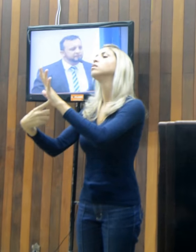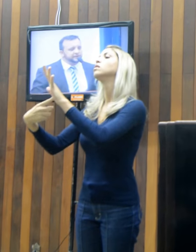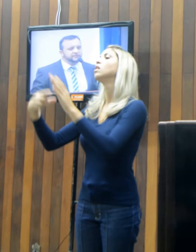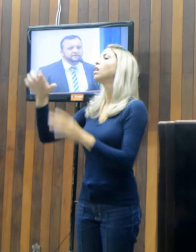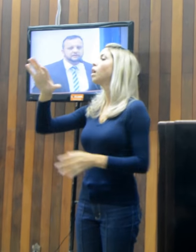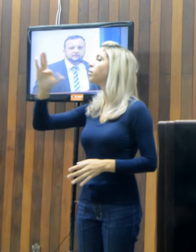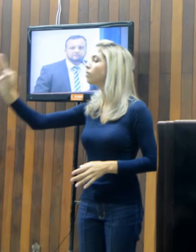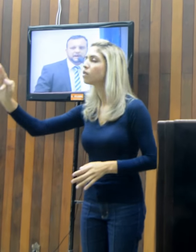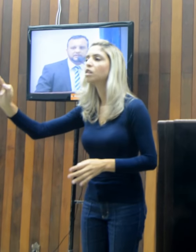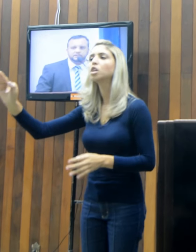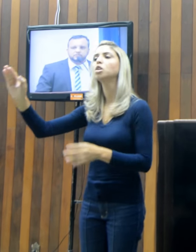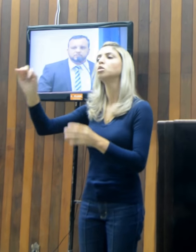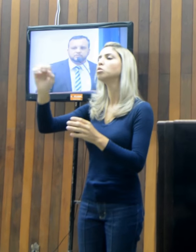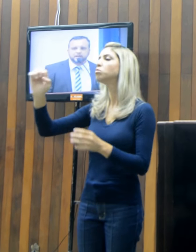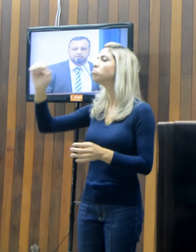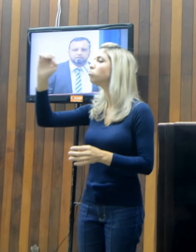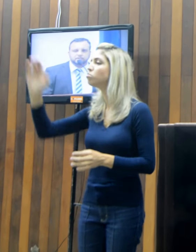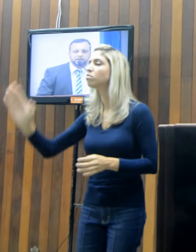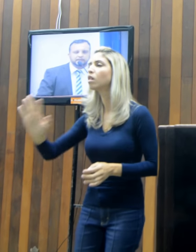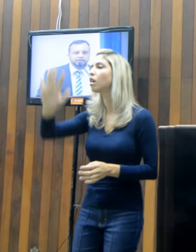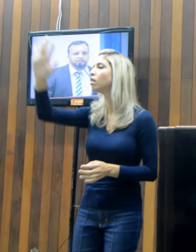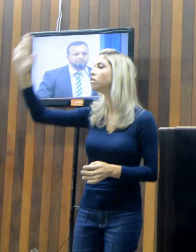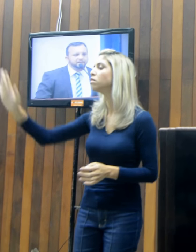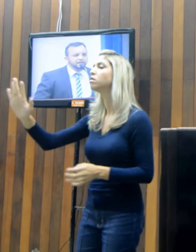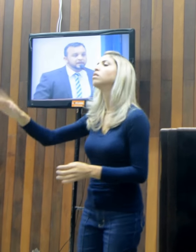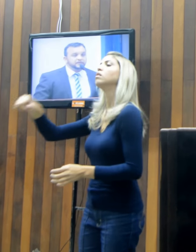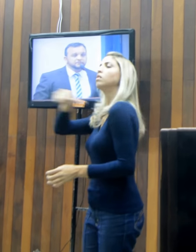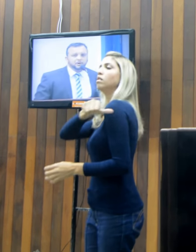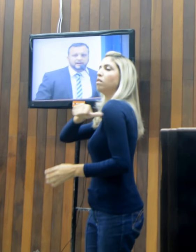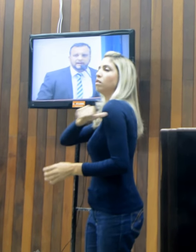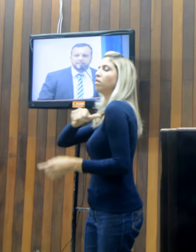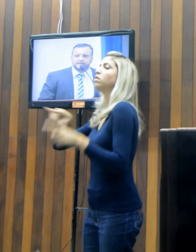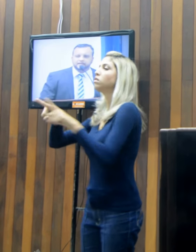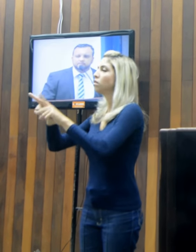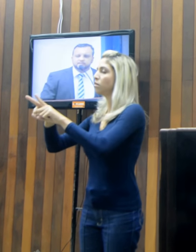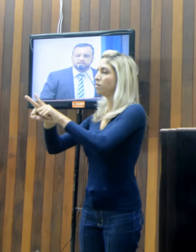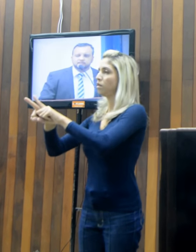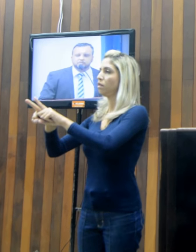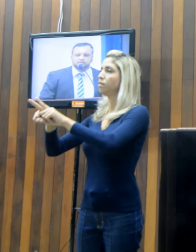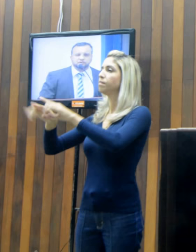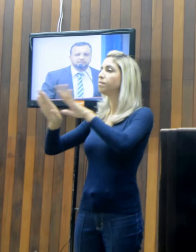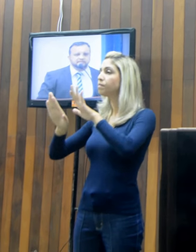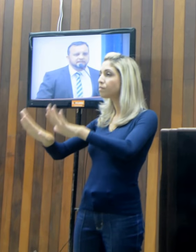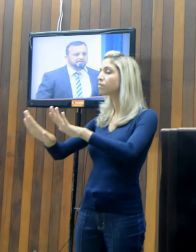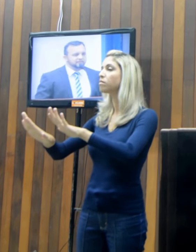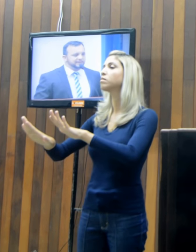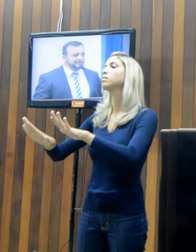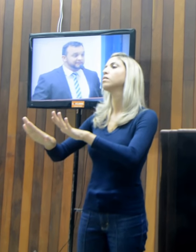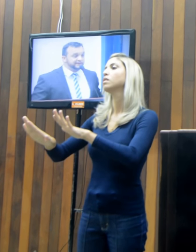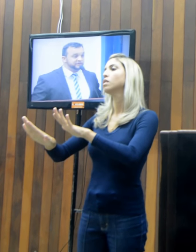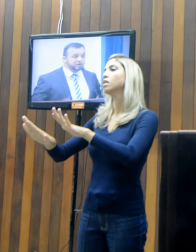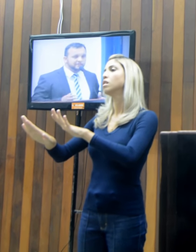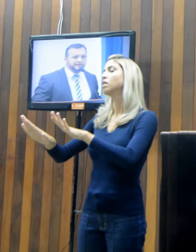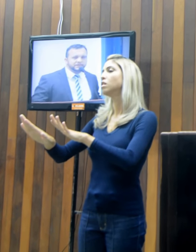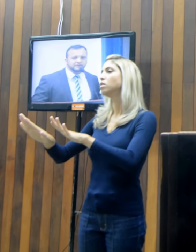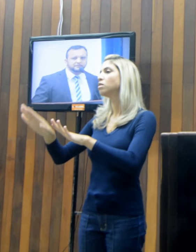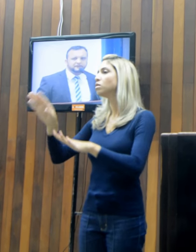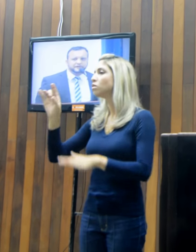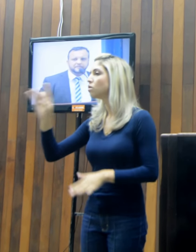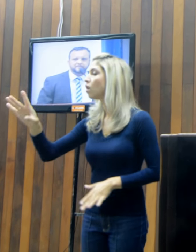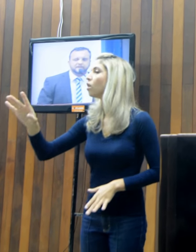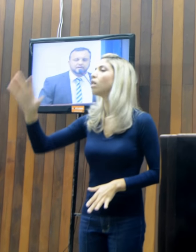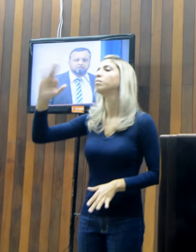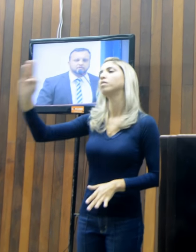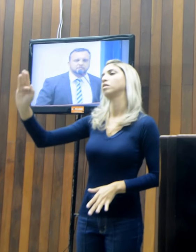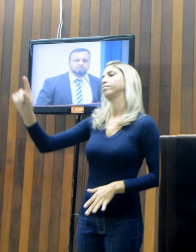em Cabo Frio, mas em todo o estado do Rio de Janeiro. E, embora não seja uma solicitação que afete somente Cabo